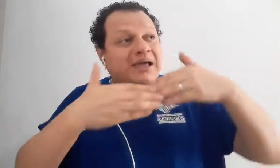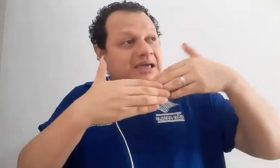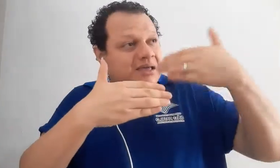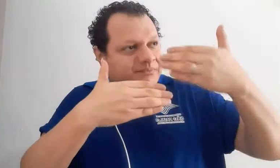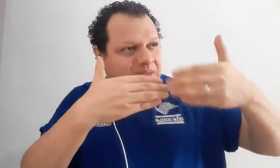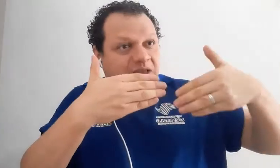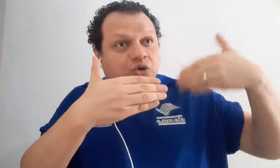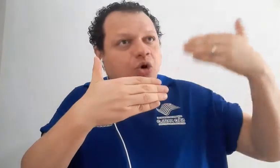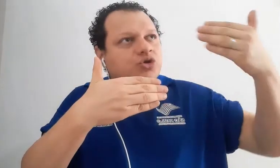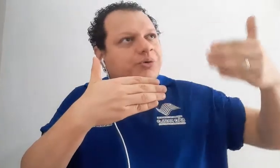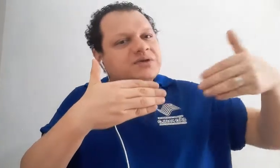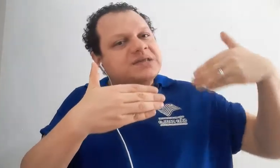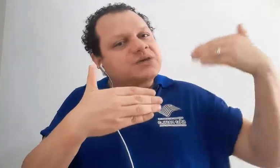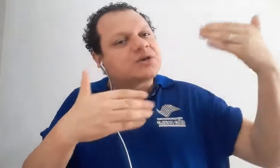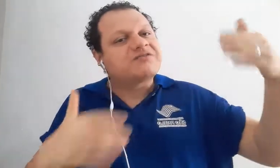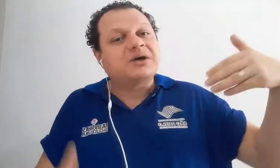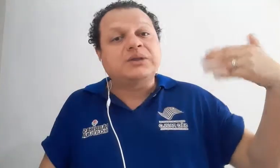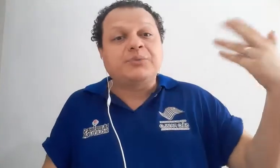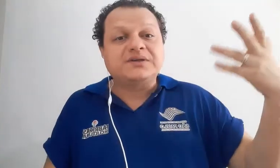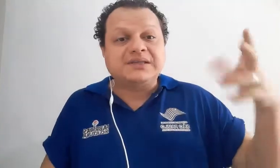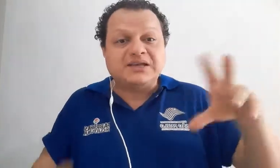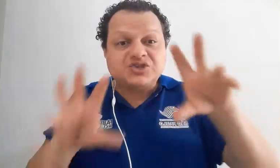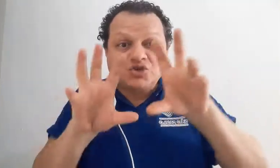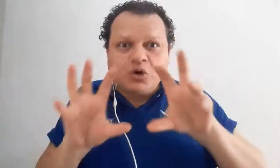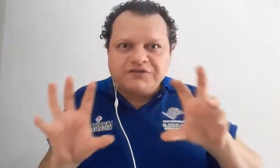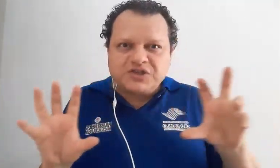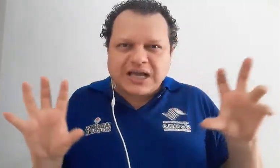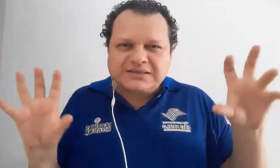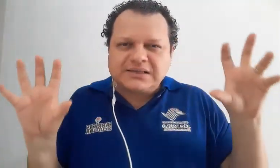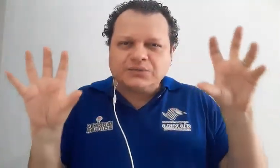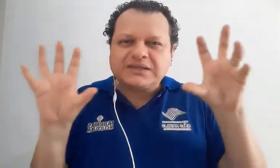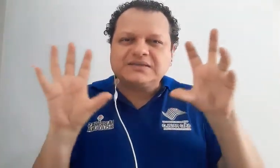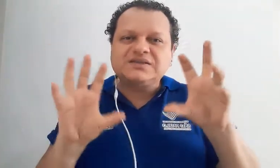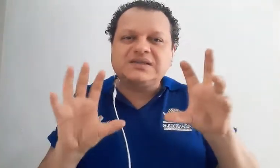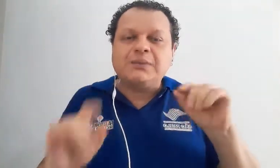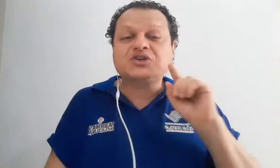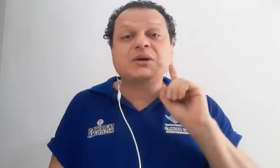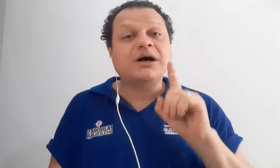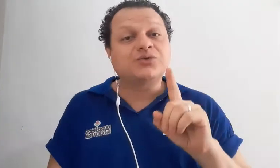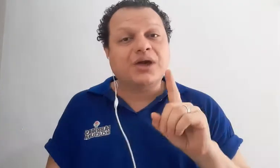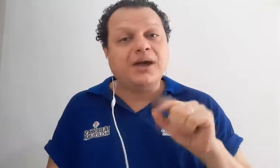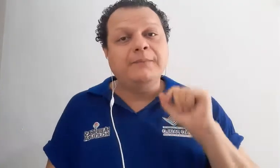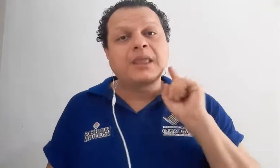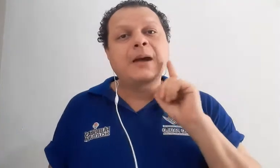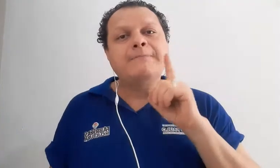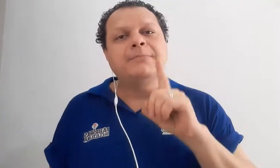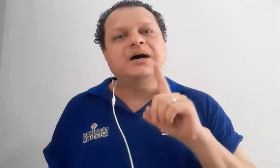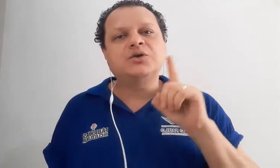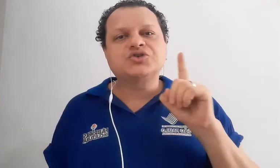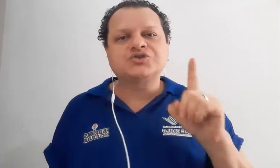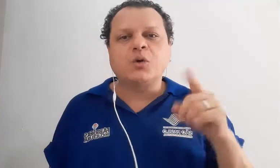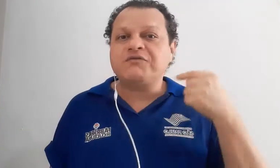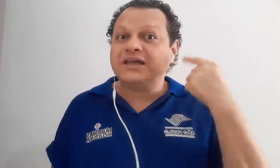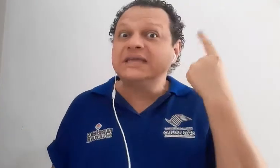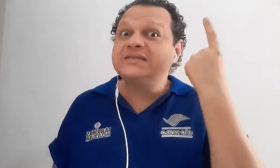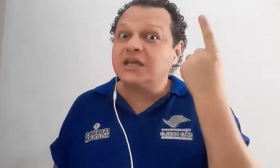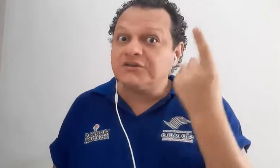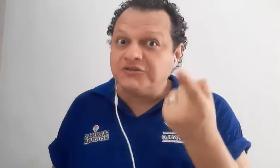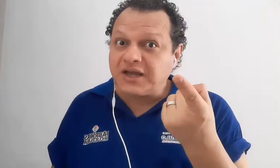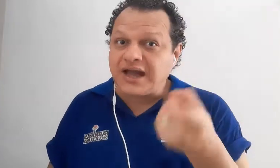E, né, todo o processo que veio depois deles de sofisticação desse sistema, chamado o quê? Manosolfa, que significa